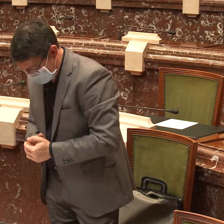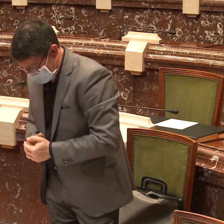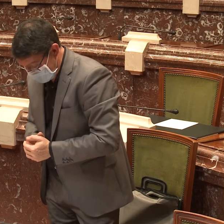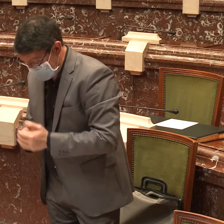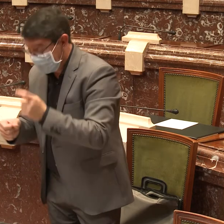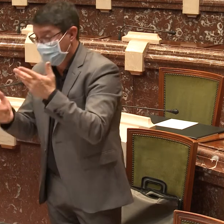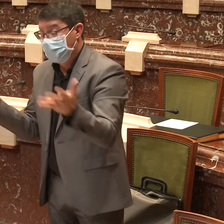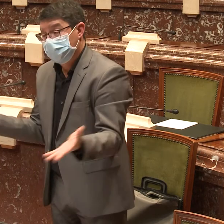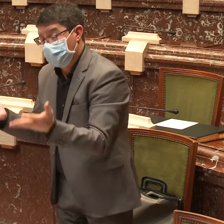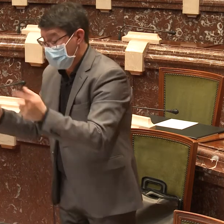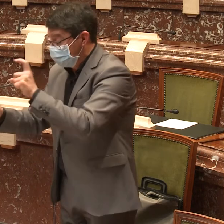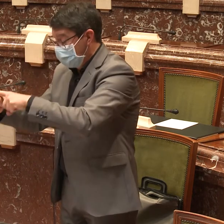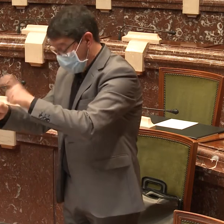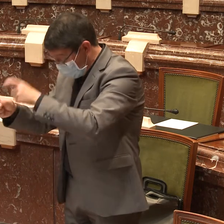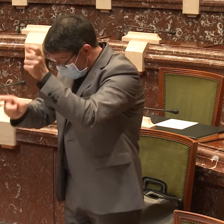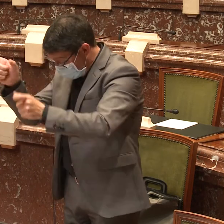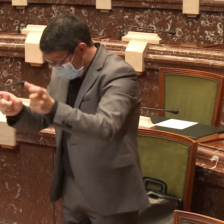más valor tiene en nuestra lengua de signos.